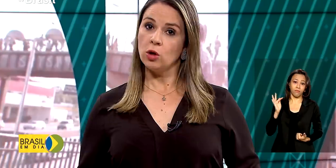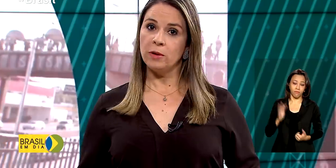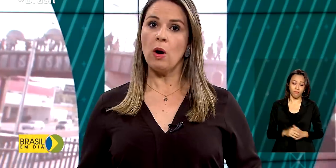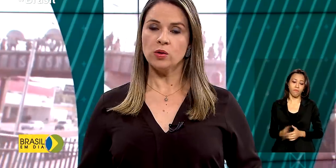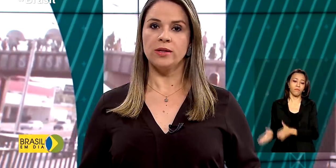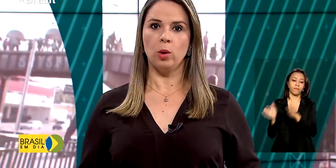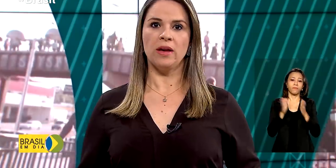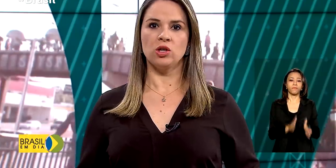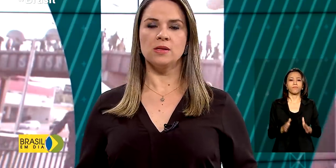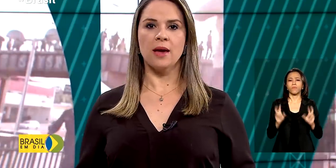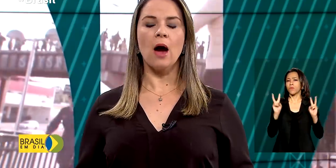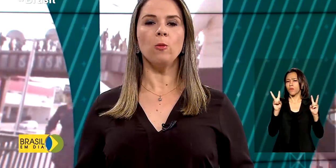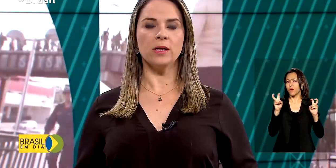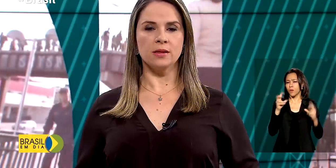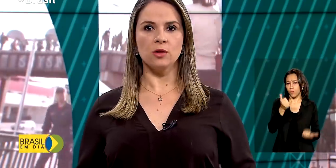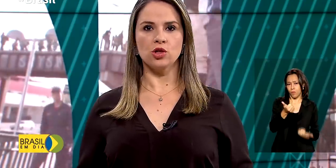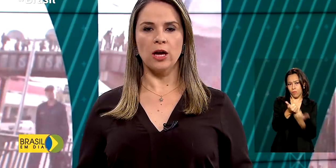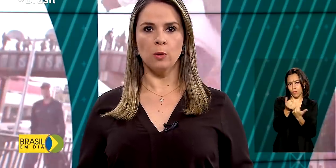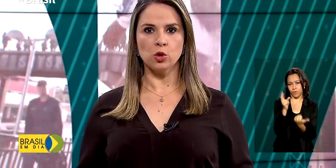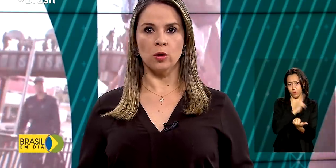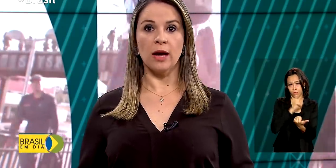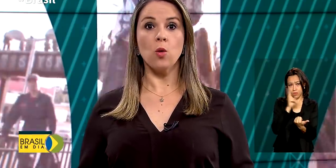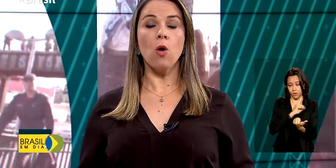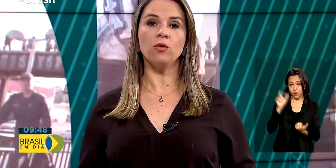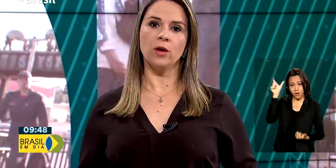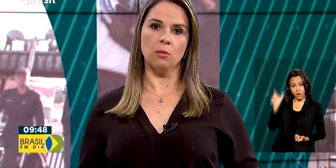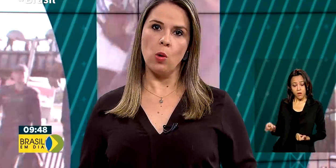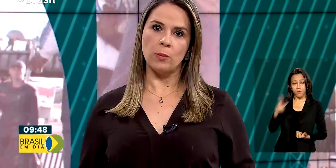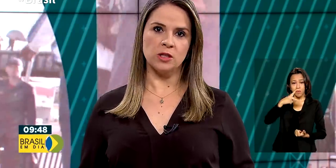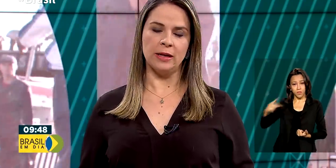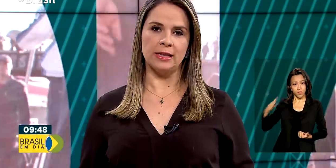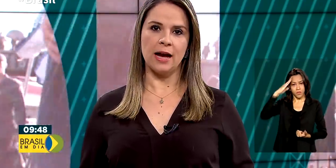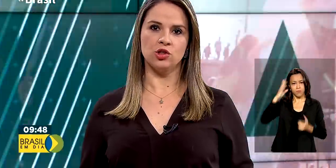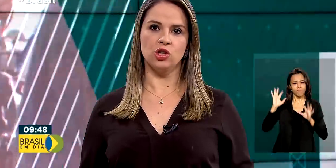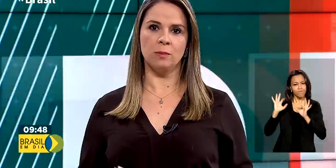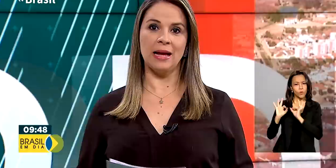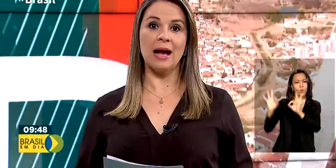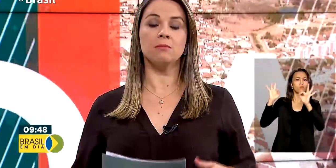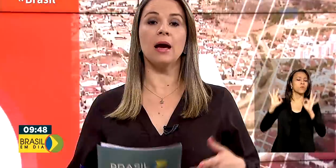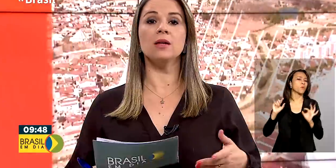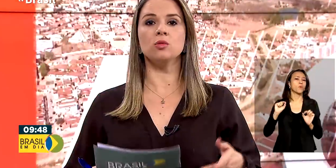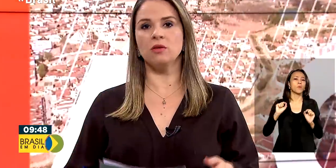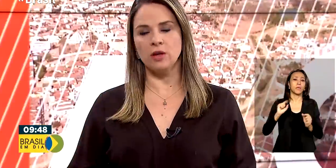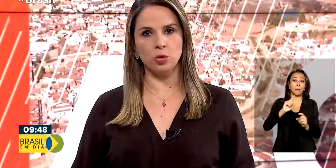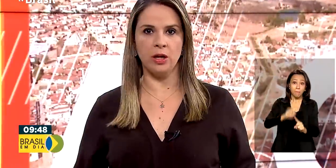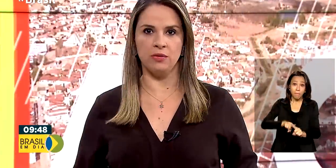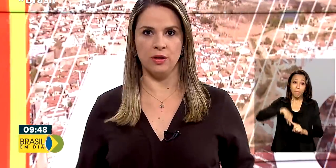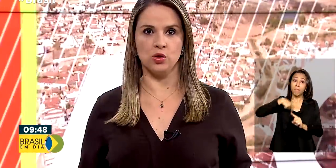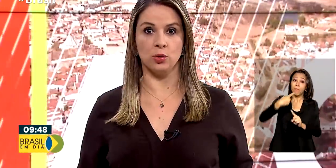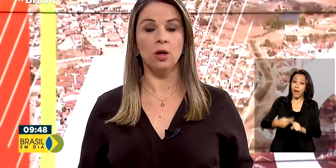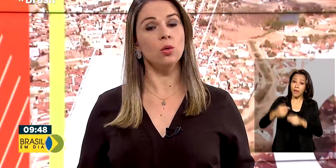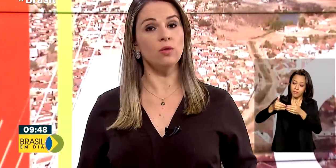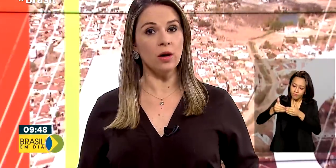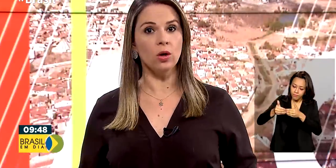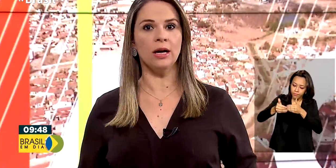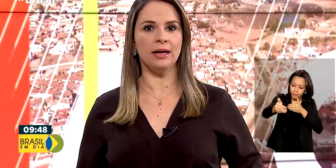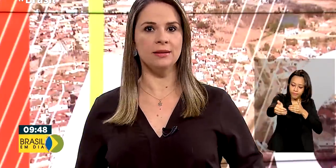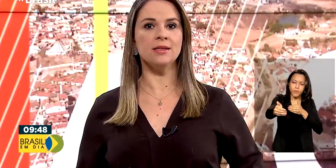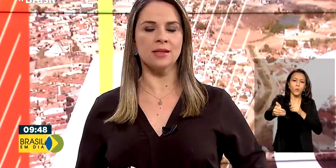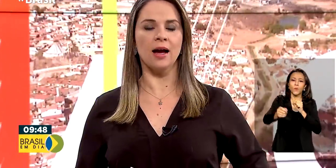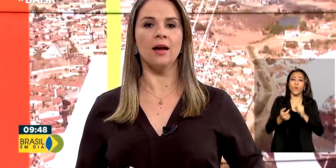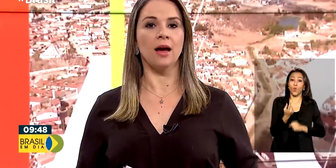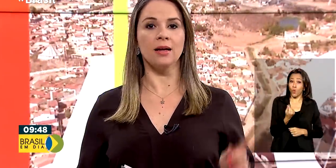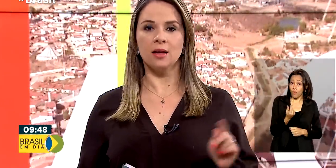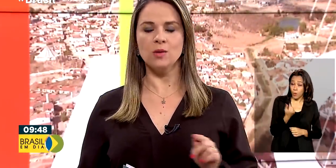E sobre o auxílio emergencial, o presidente Jair Bolsonaro confirmou a possibilidade de ampliar mais uma vez o benefício. O valor